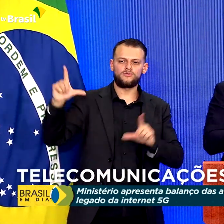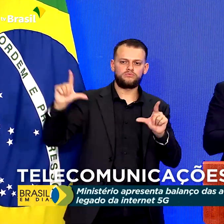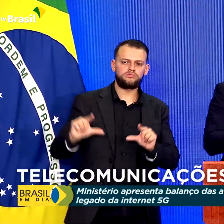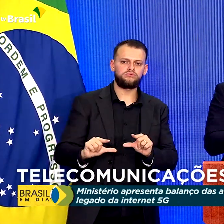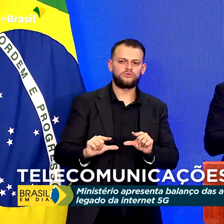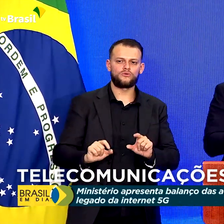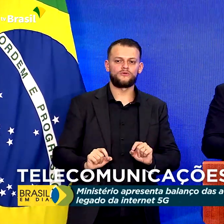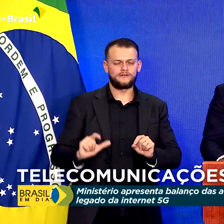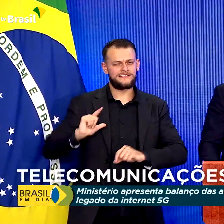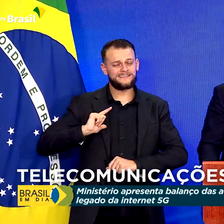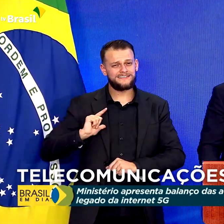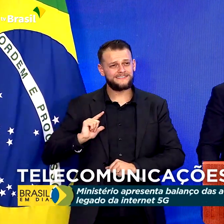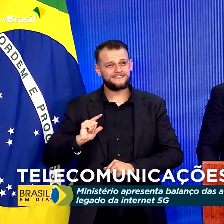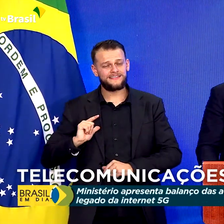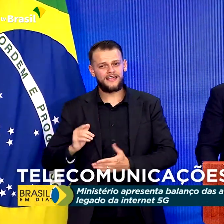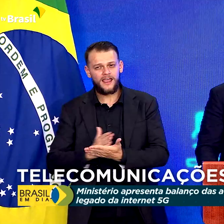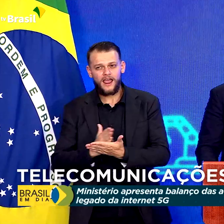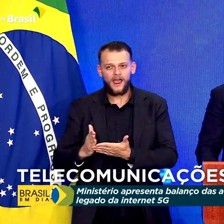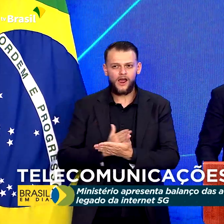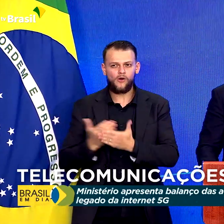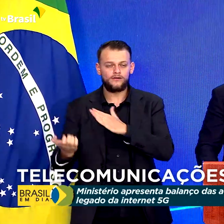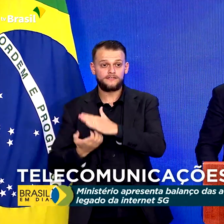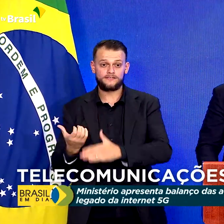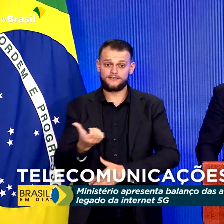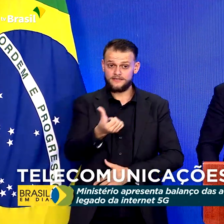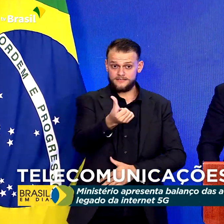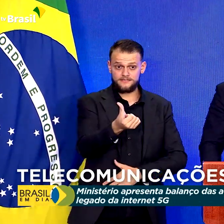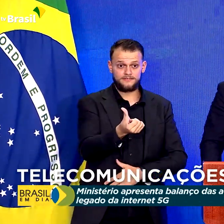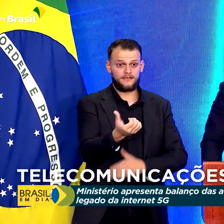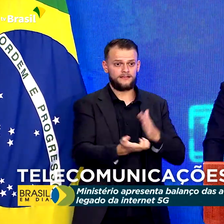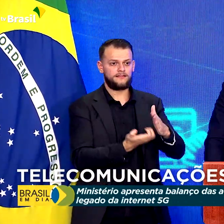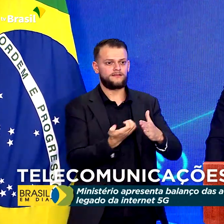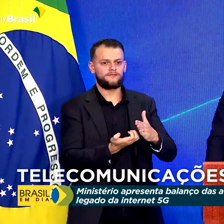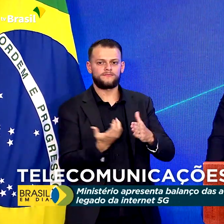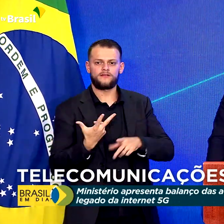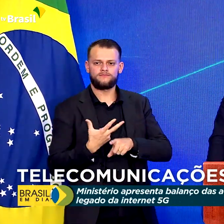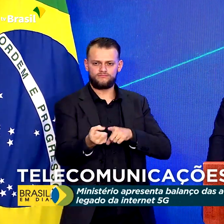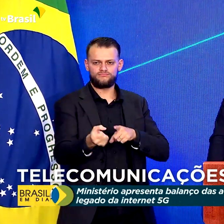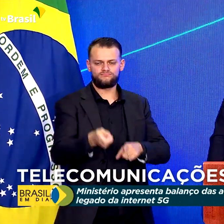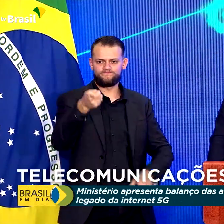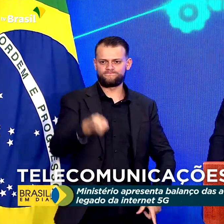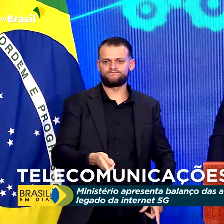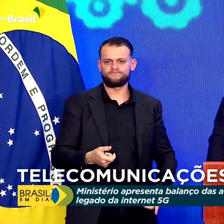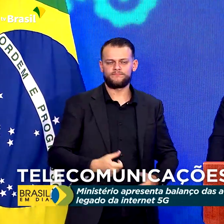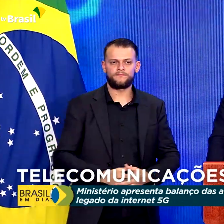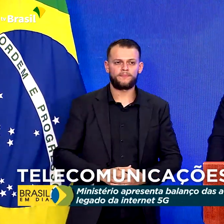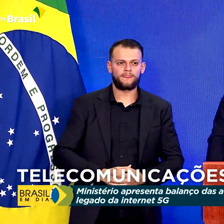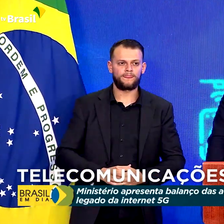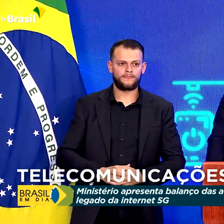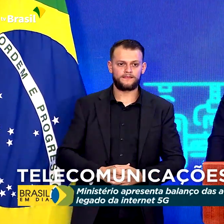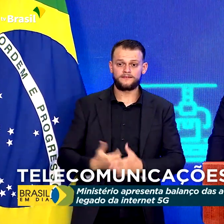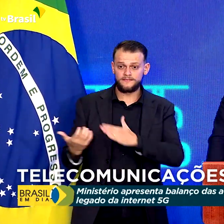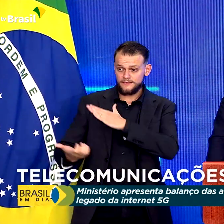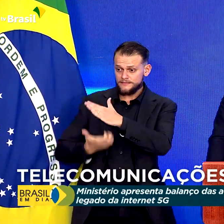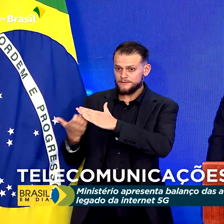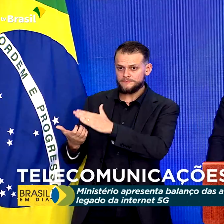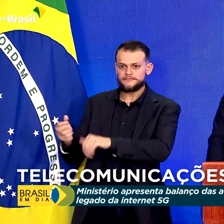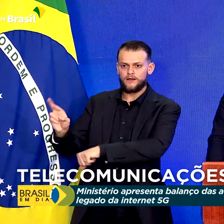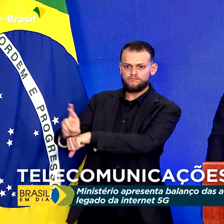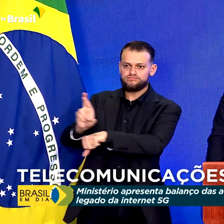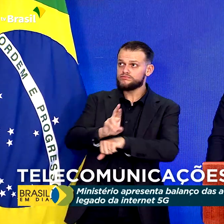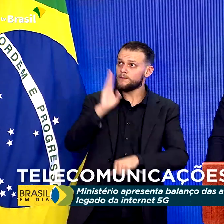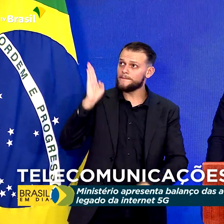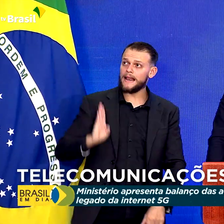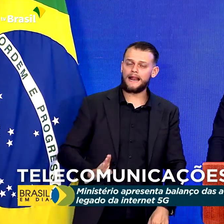mas tem empresas, são seis empresas que ganharam o leilão, empresas regionais